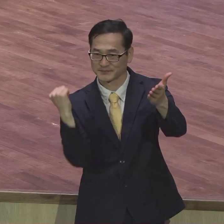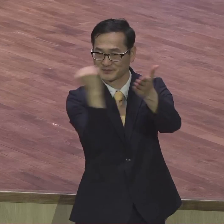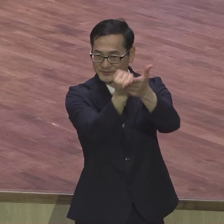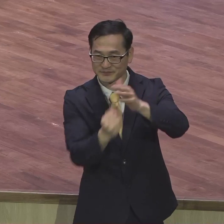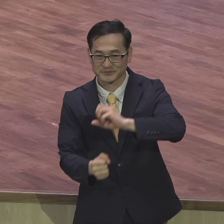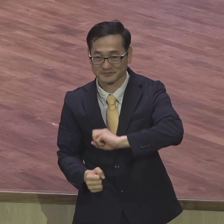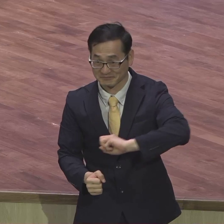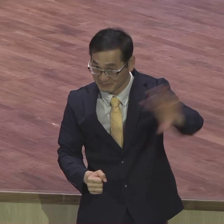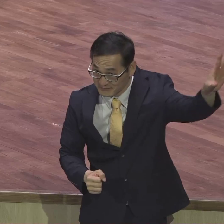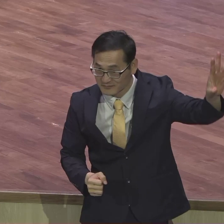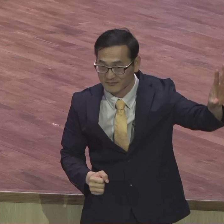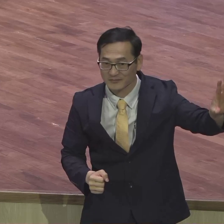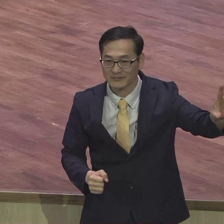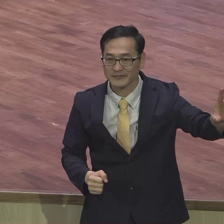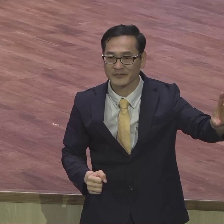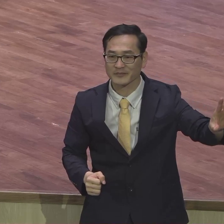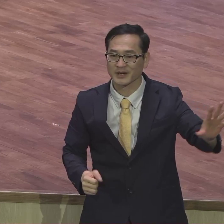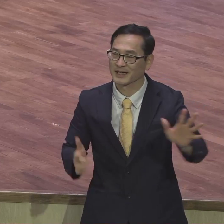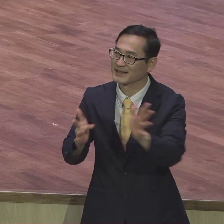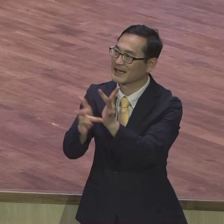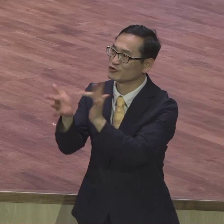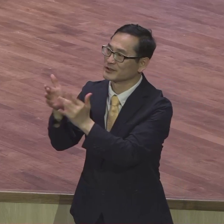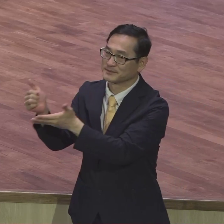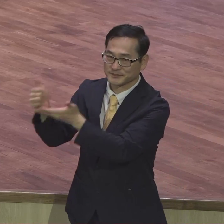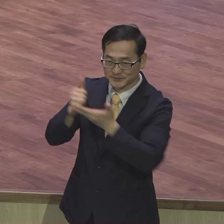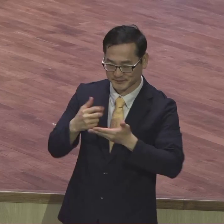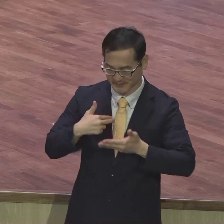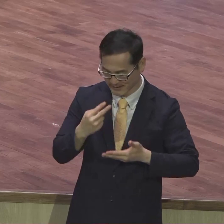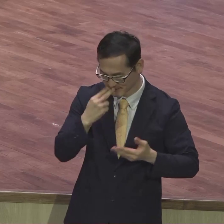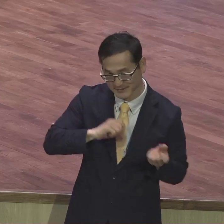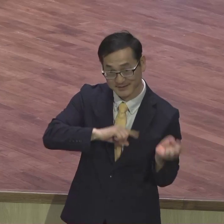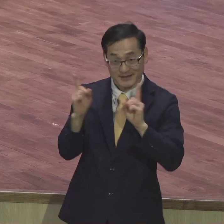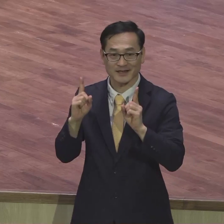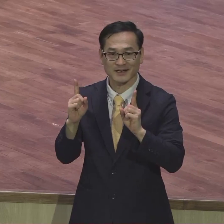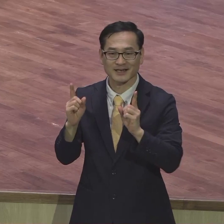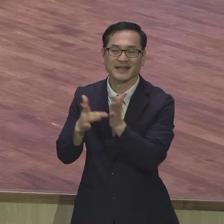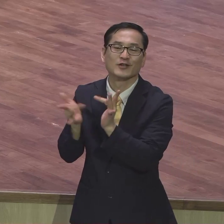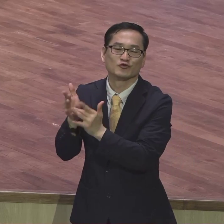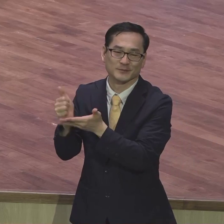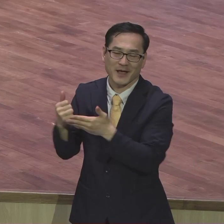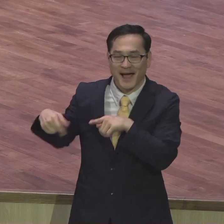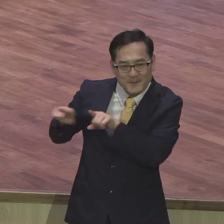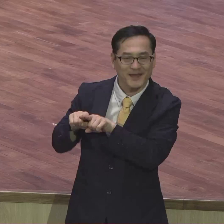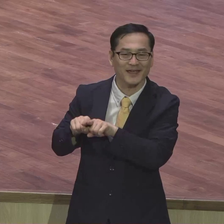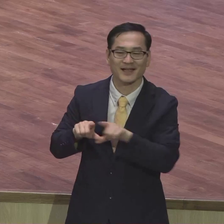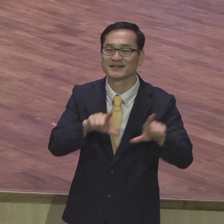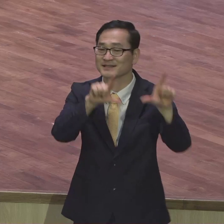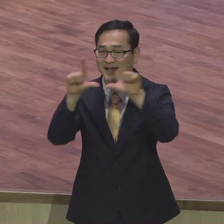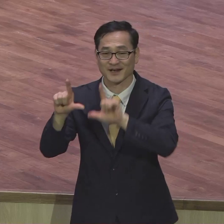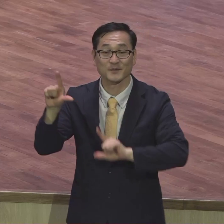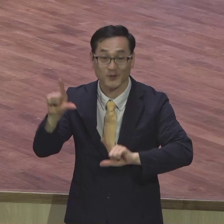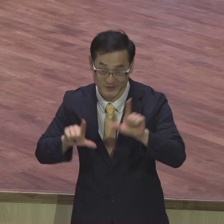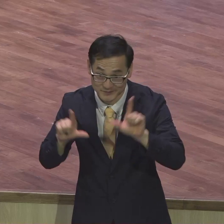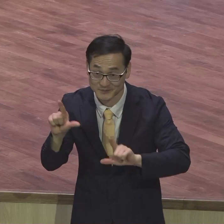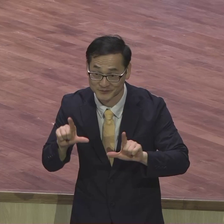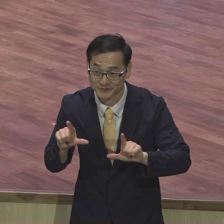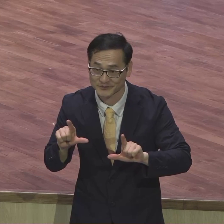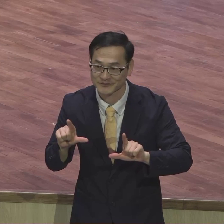내 중심이 아니에요 이제는 뭐요 그리스도와 함께 사는 삶을 사는 거예요 그리스도와 같이 사는 거예요 그래서 4등